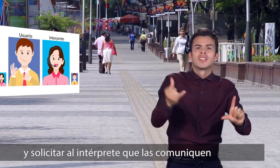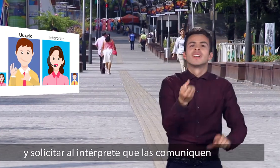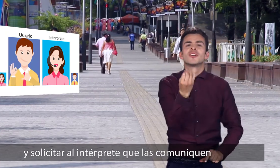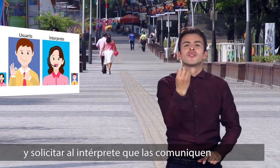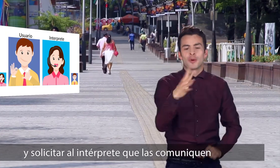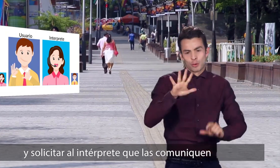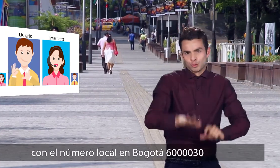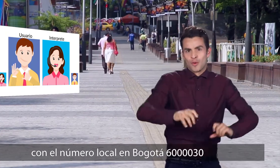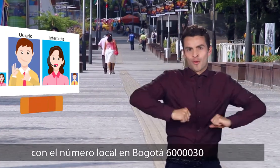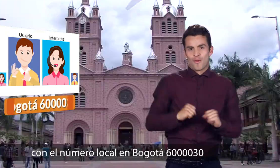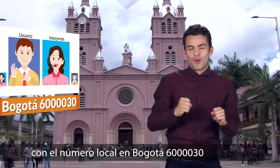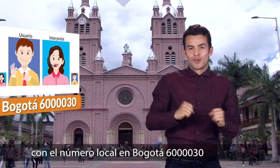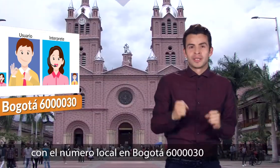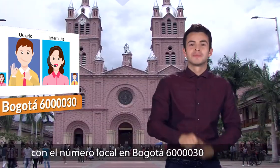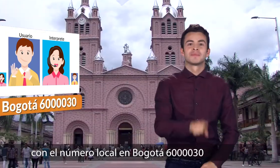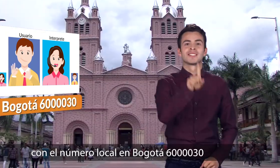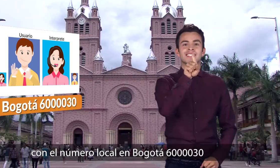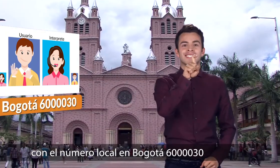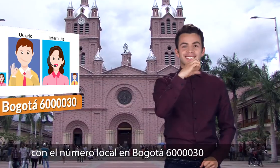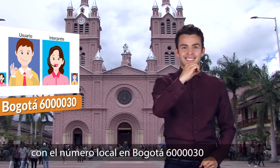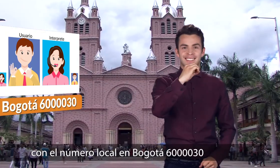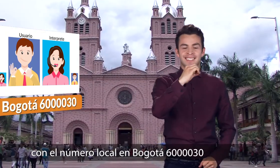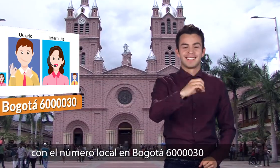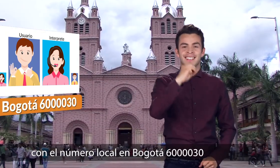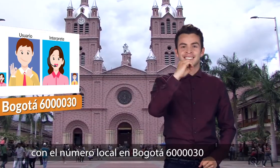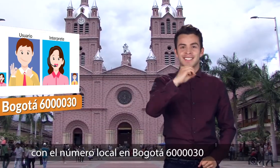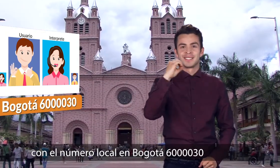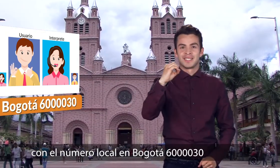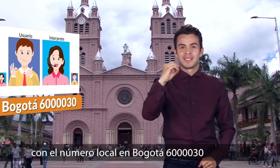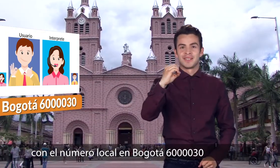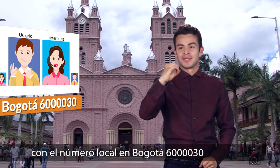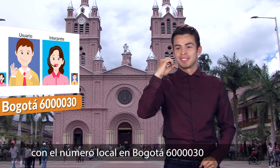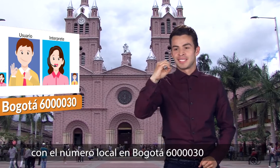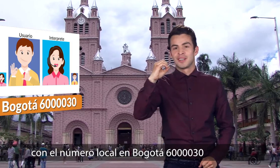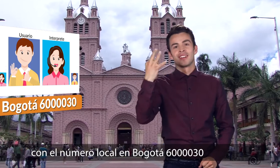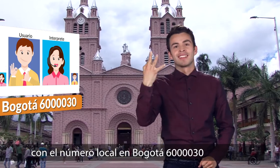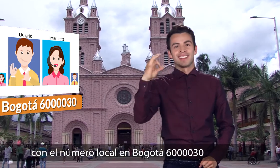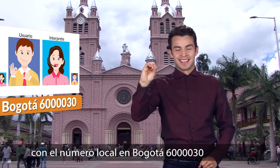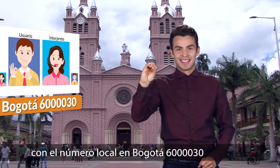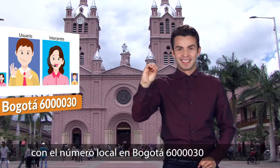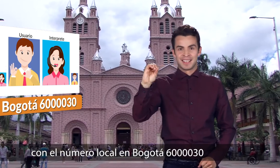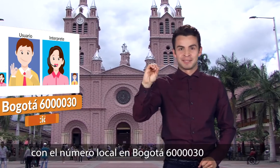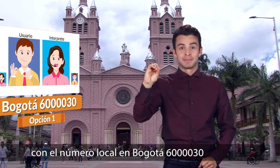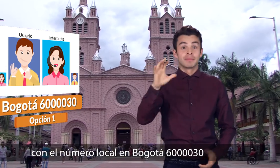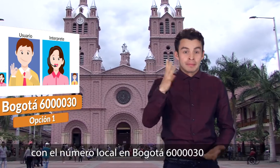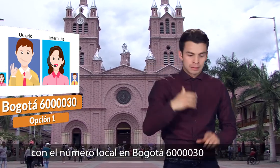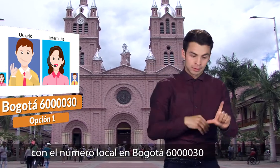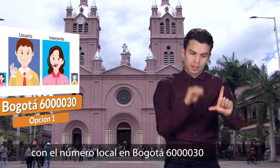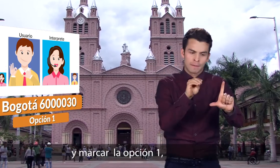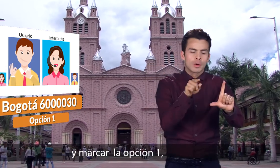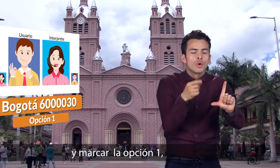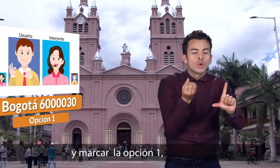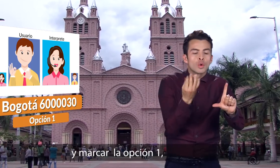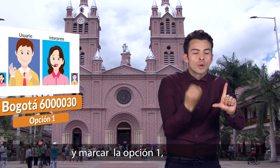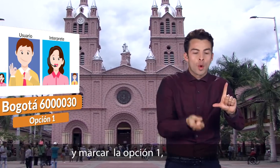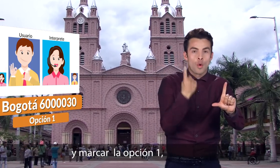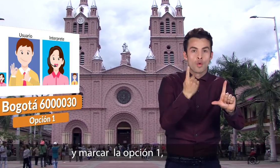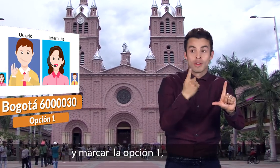que las comuniquen con el número local en Bogotá, 600-0030, y marcar la opción 1,